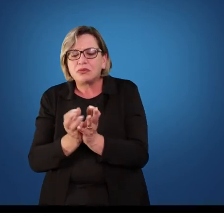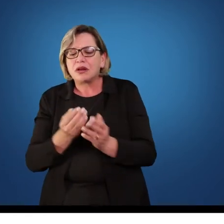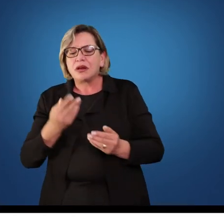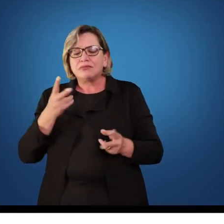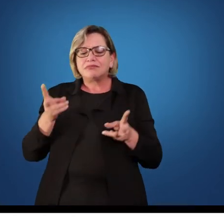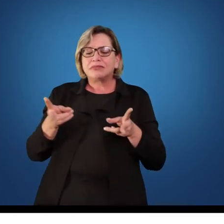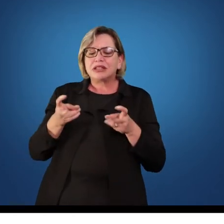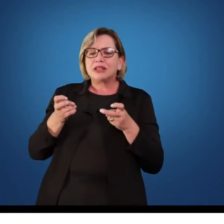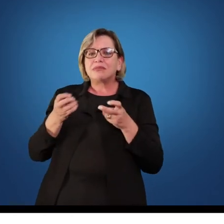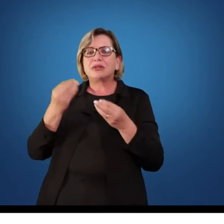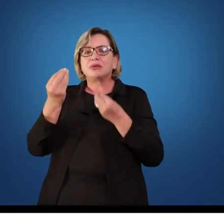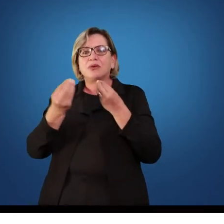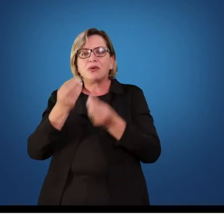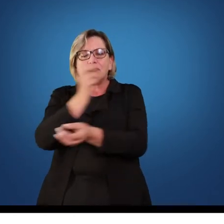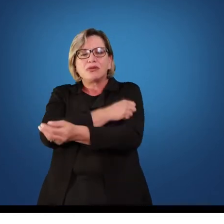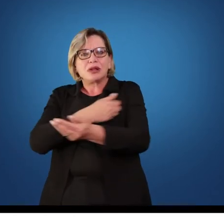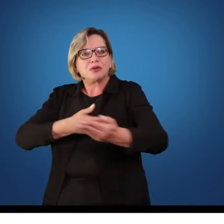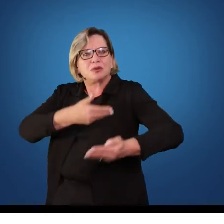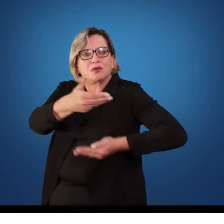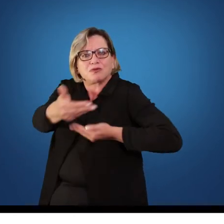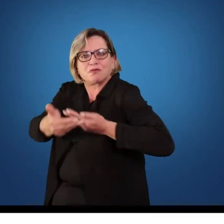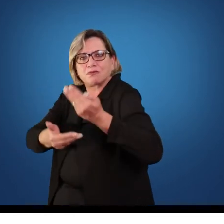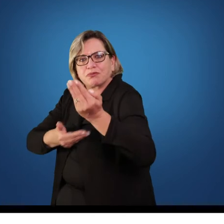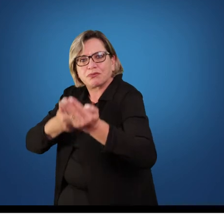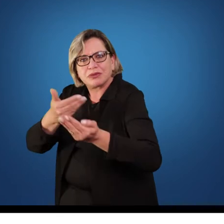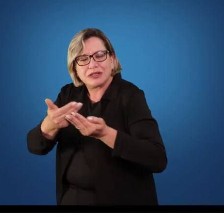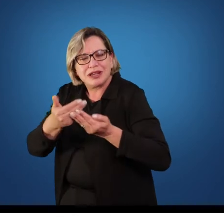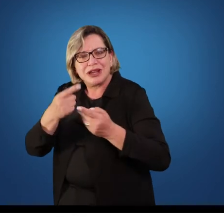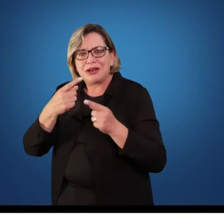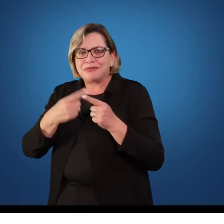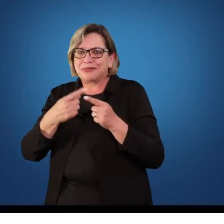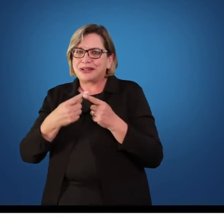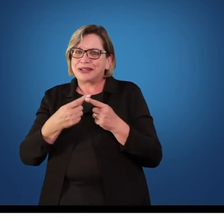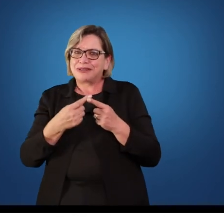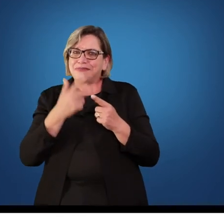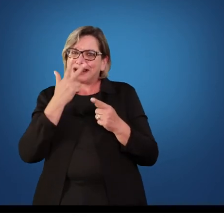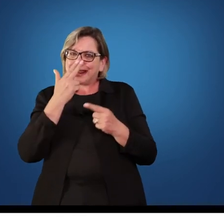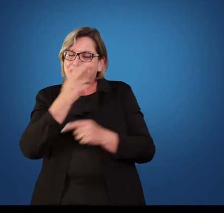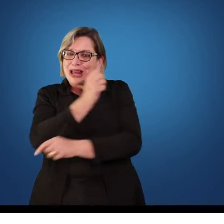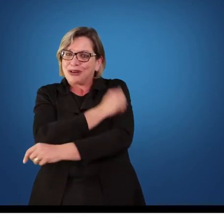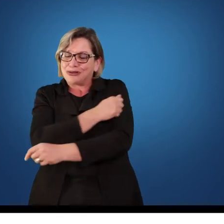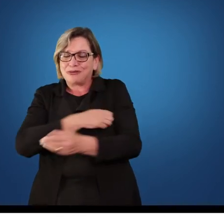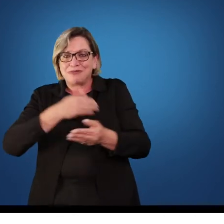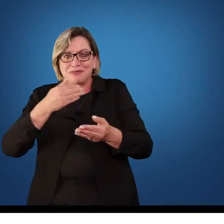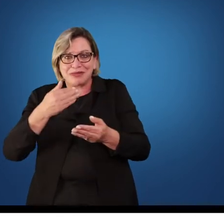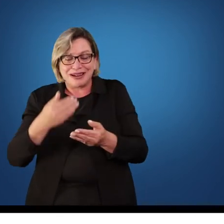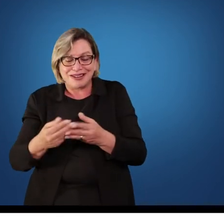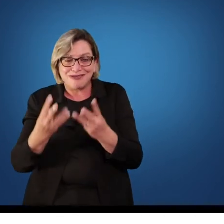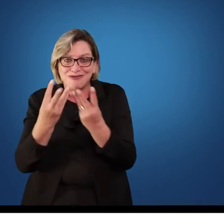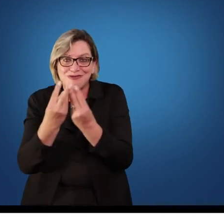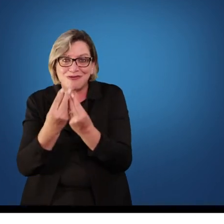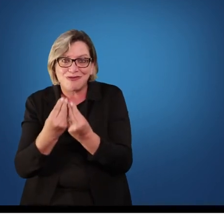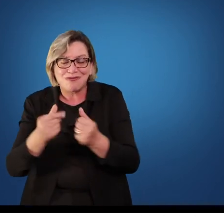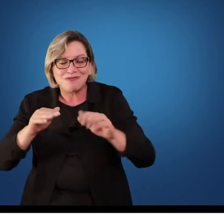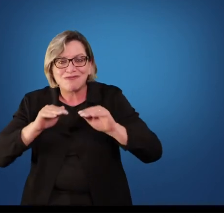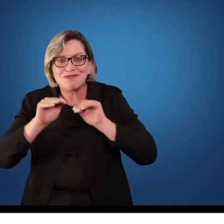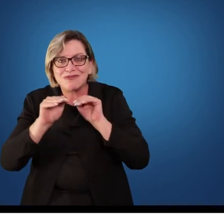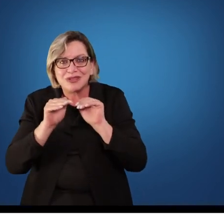percebemos que os nossos alunos, eles perderam a qualidade do movimento, porque eles não se movimentam mais. Eles estão tão ligados nas